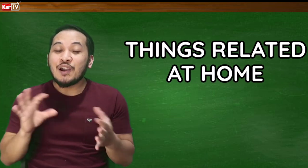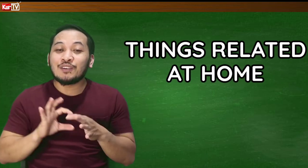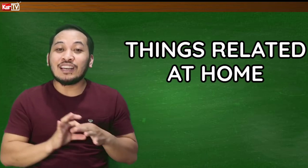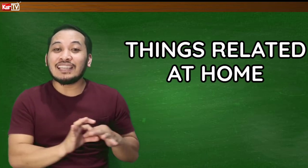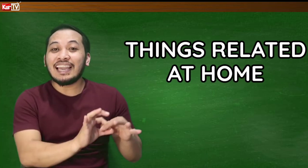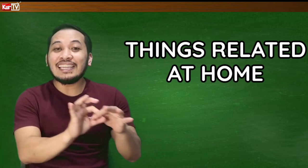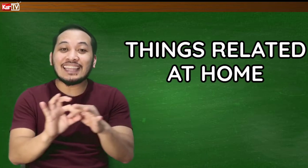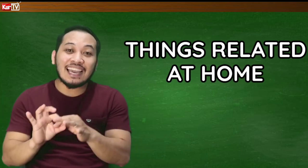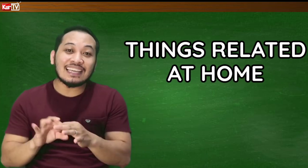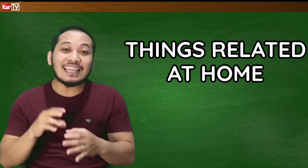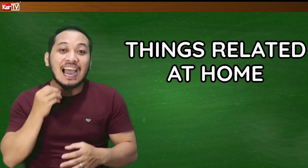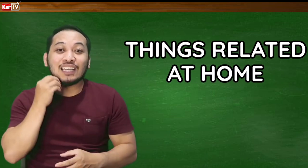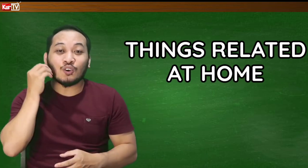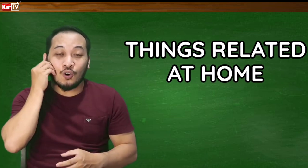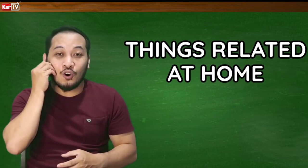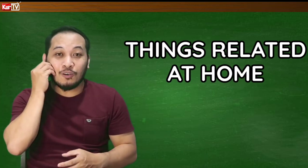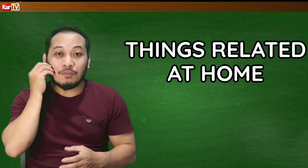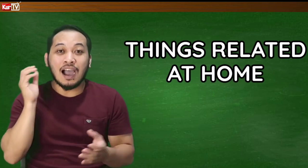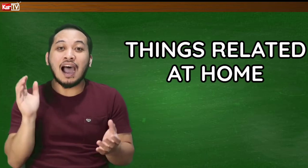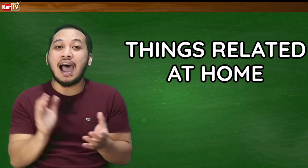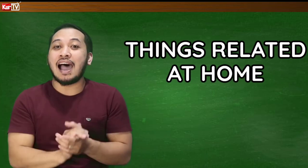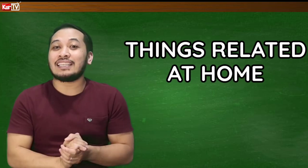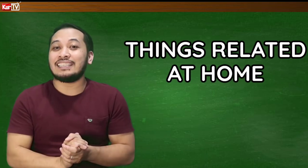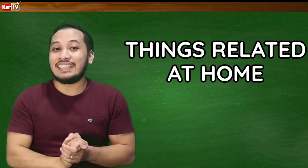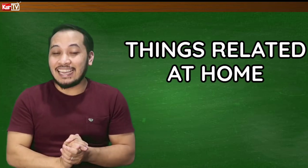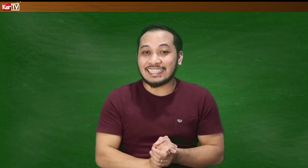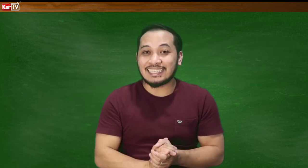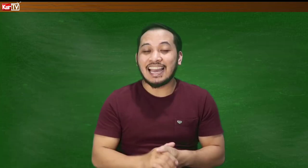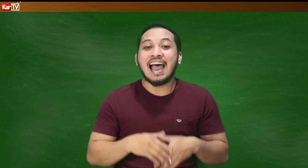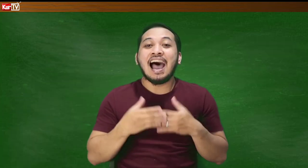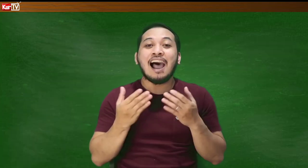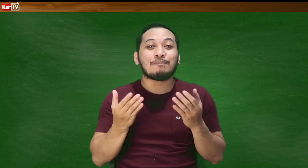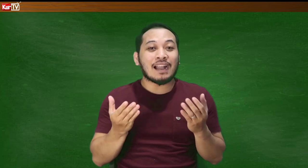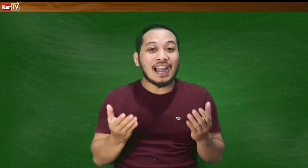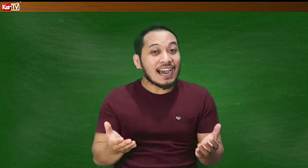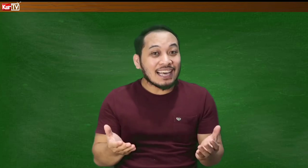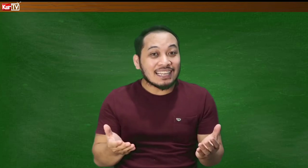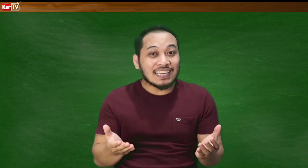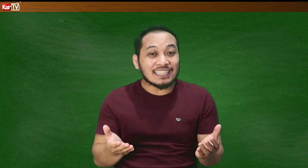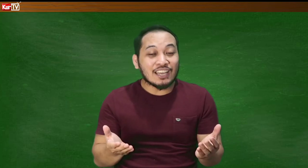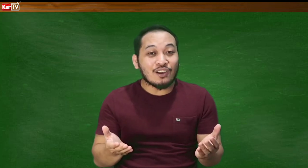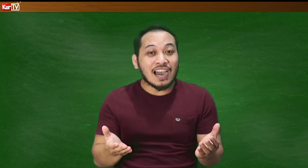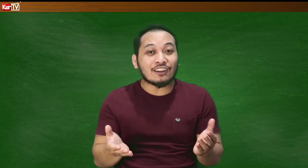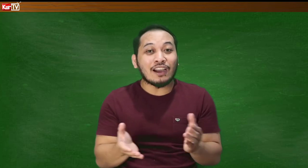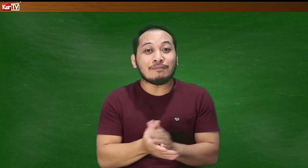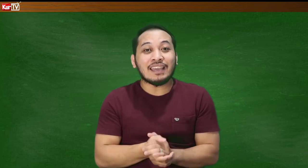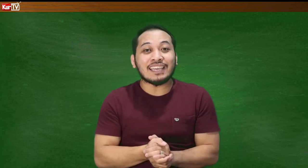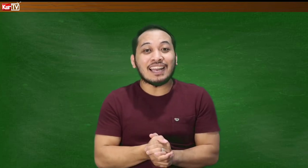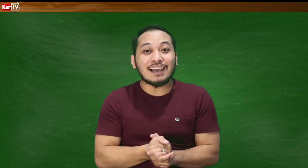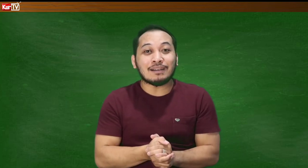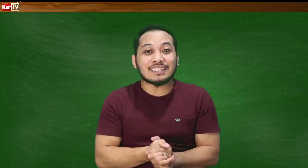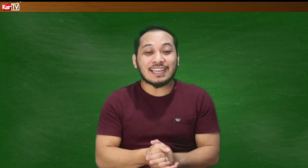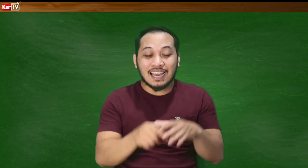Things Related at Home. Yes! Ang pag-aaralan natin ngayong araw ay may kinalaman sa